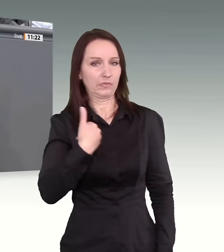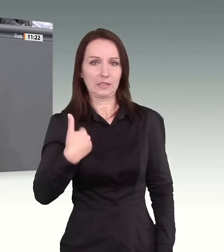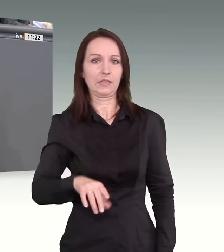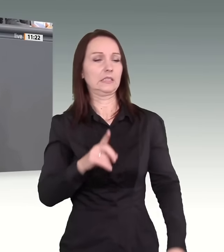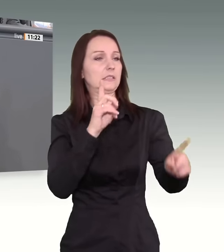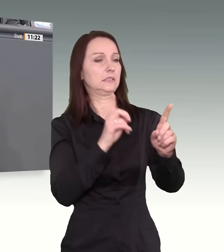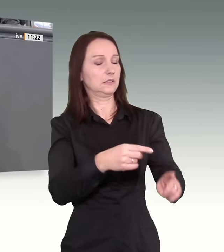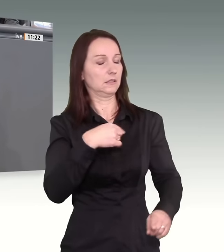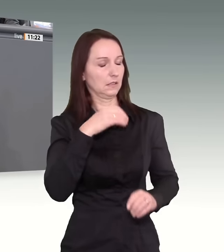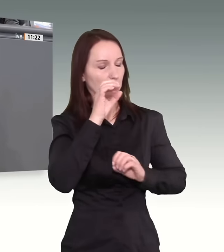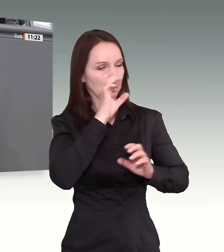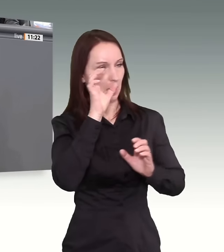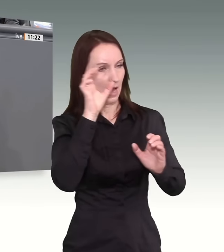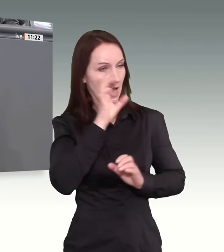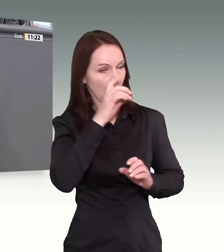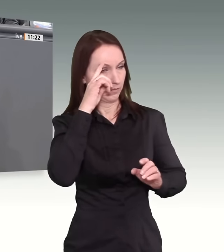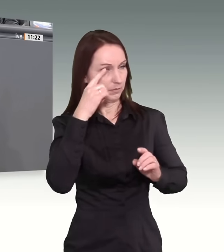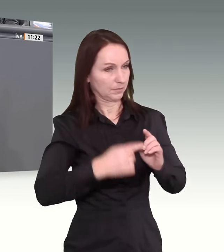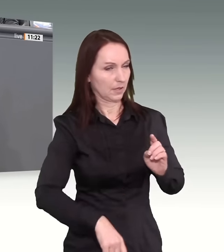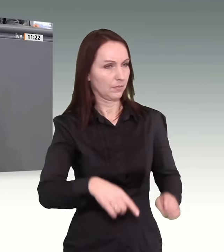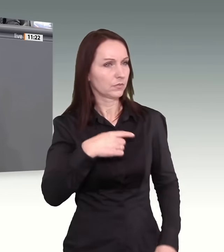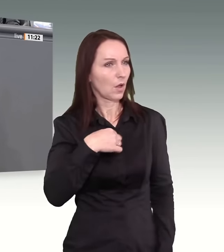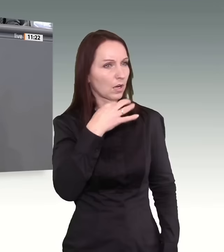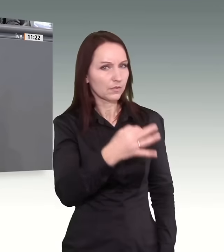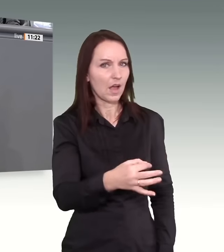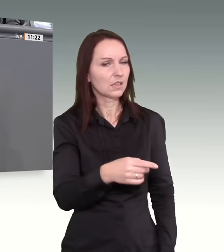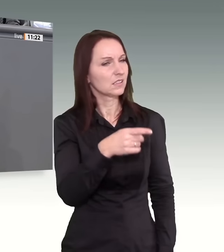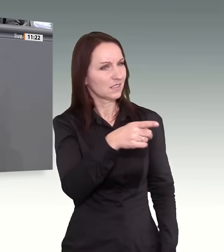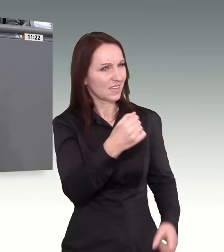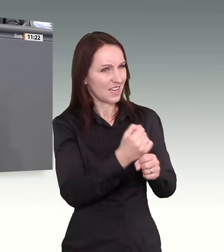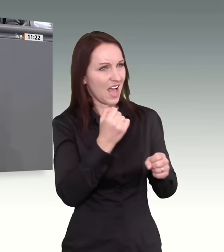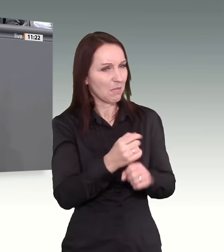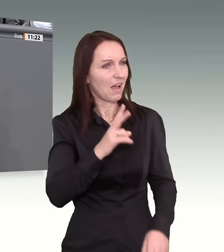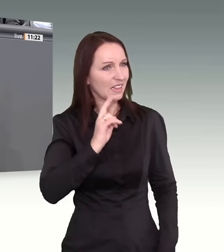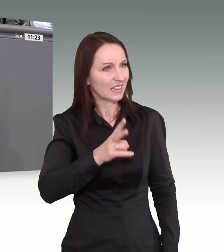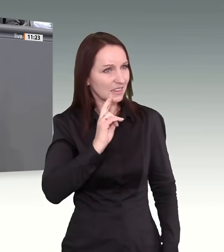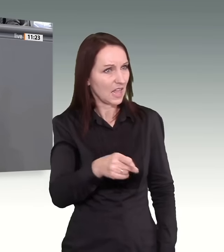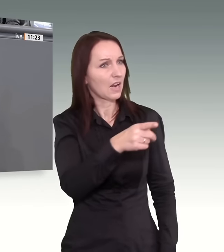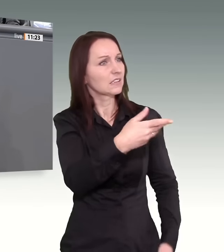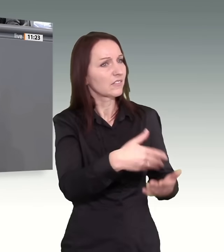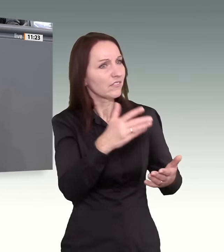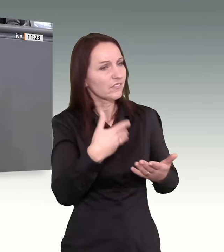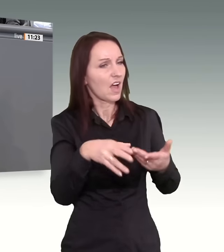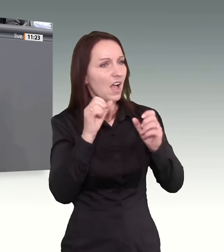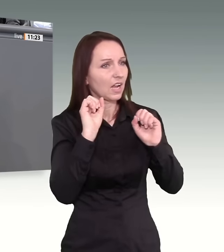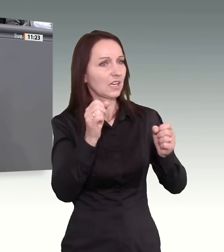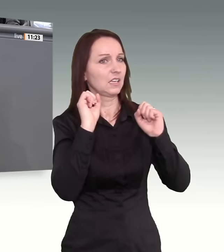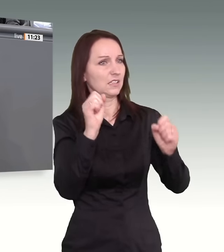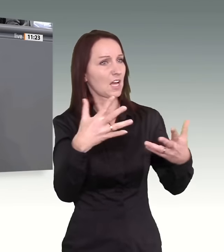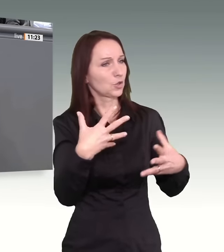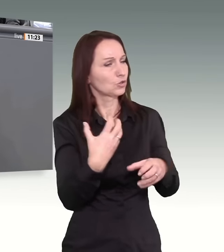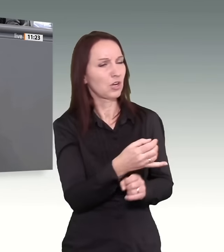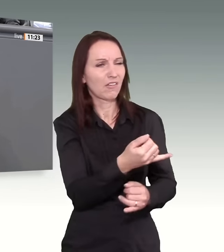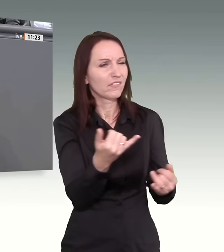und fragte ihn, wie kriegen Sie das eigentlich hin, diese Arbeit tagtäglich mit diesem Engagement, mit diesem Einsatz zu